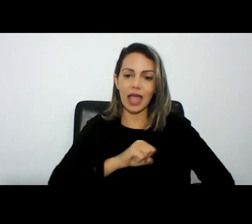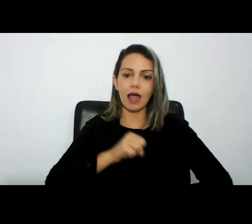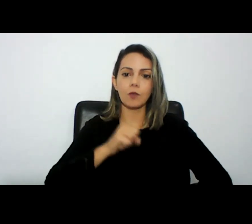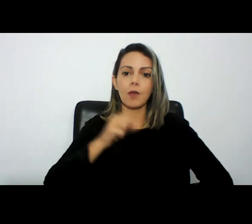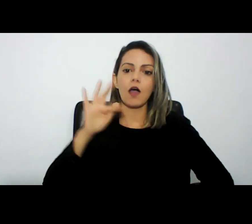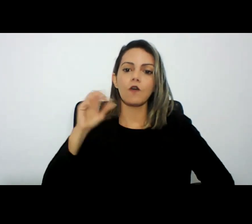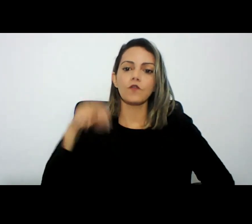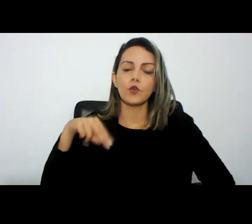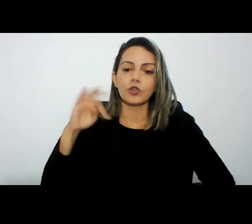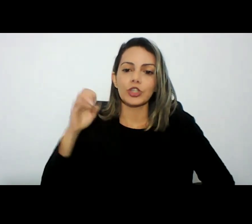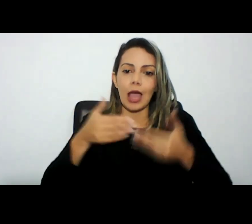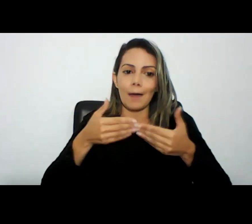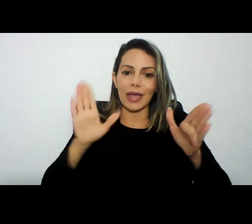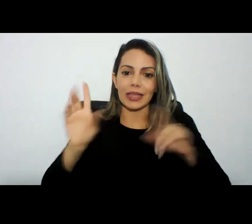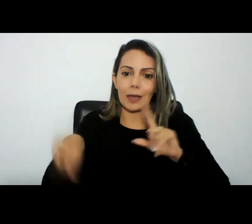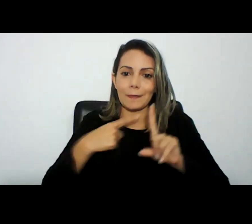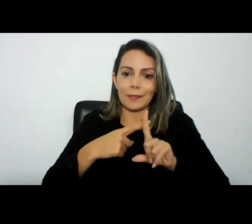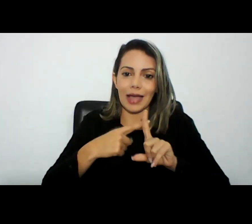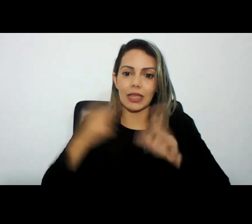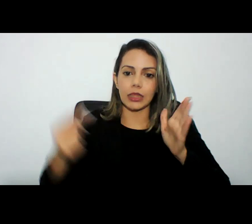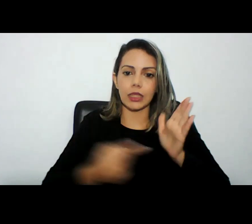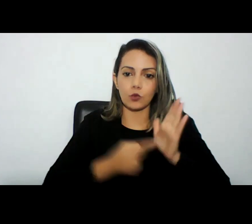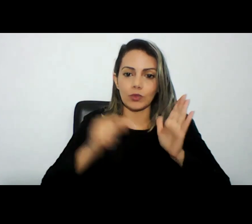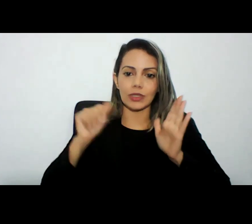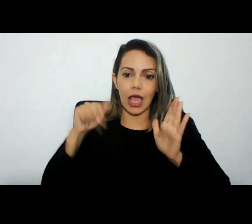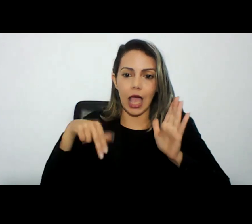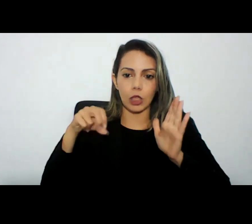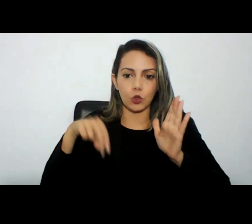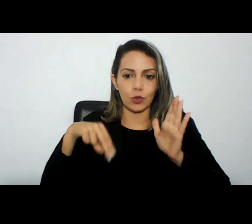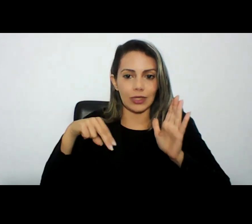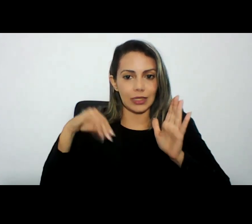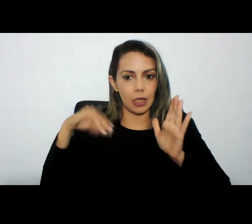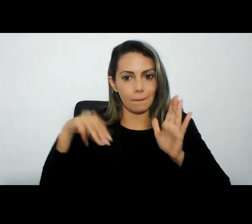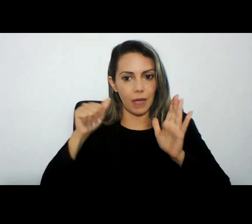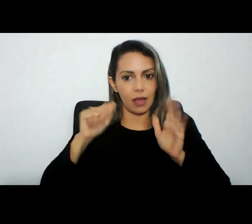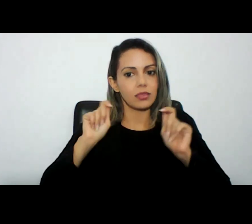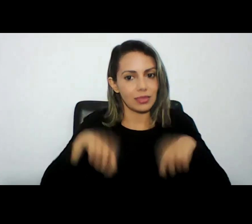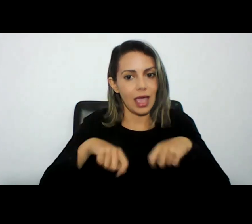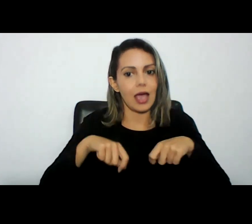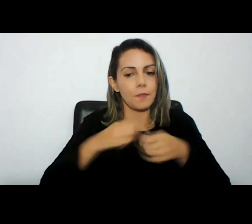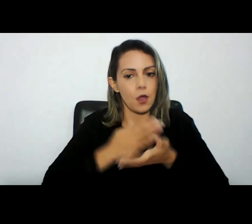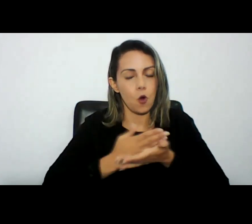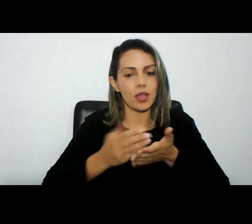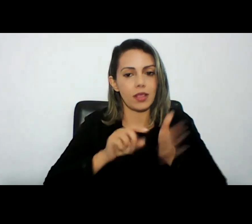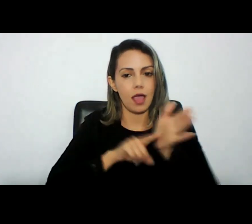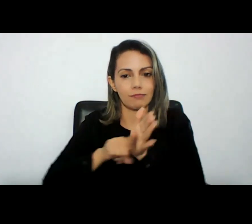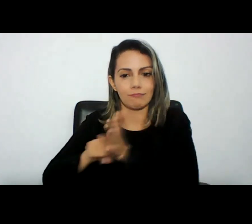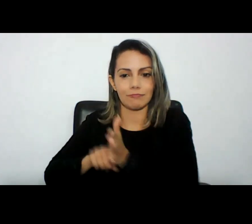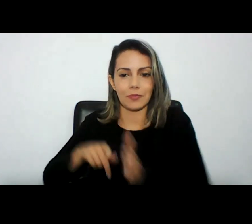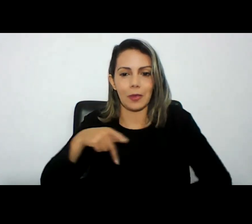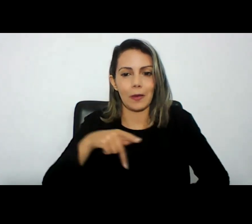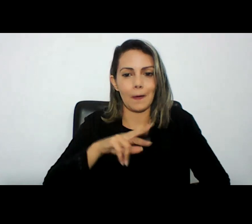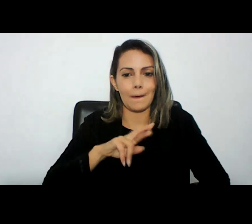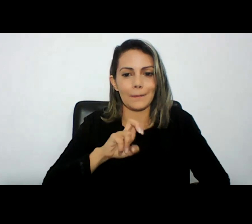denúncia anônima me aprofundar numa investigação preliminar em cima dela eu posso sim